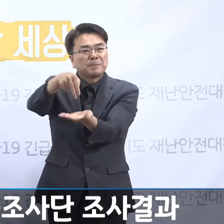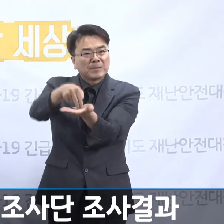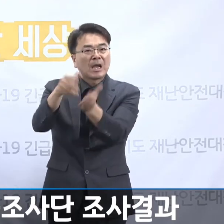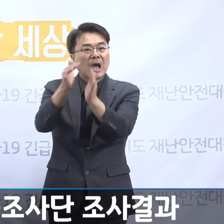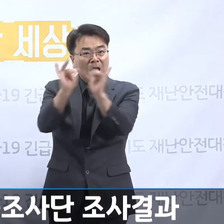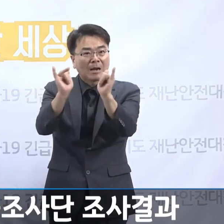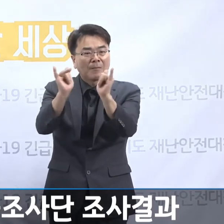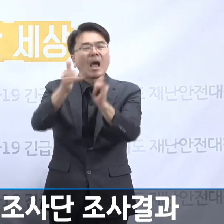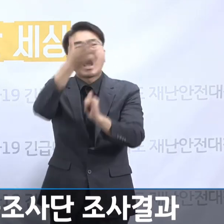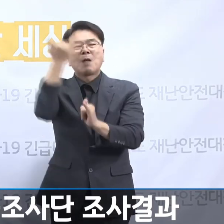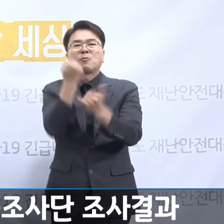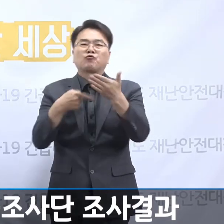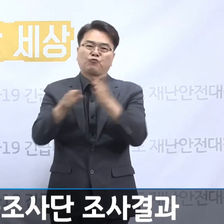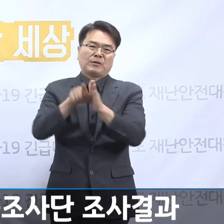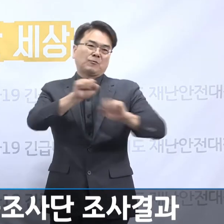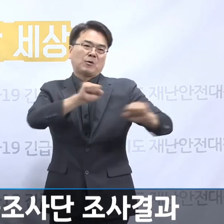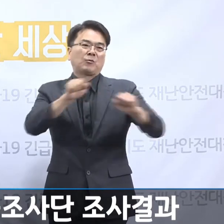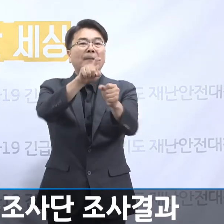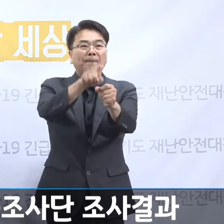우리가 활동을 하였습니다.